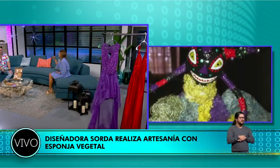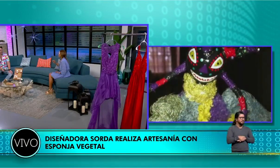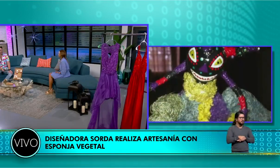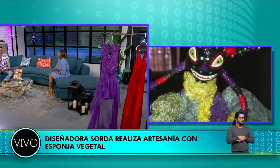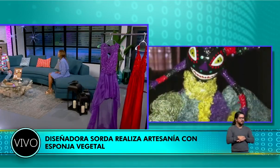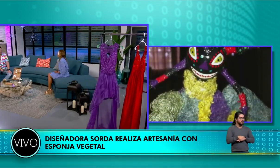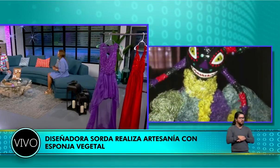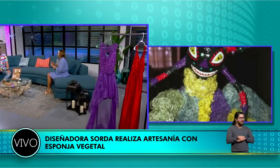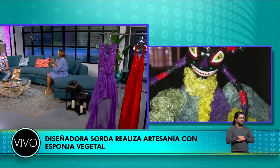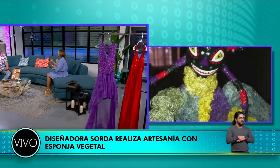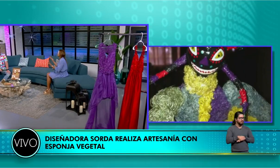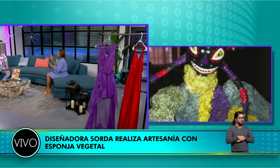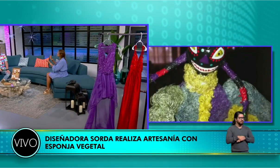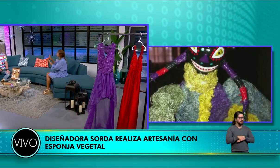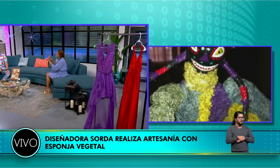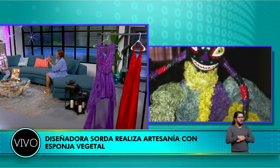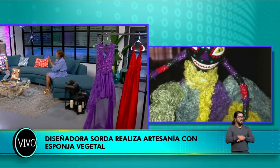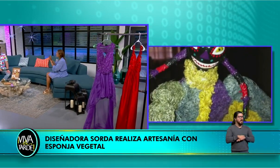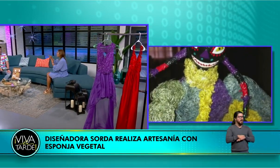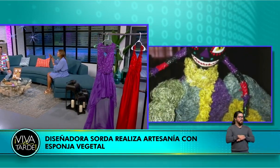Sí, sí, sí. Me contactan mucho para ello.